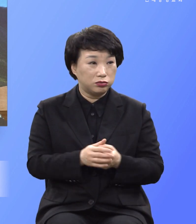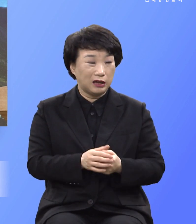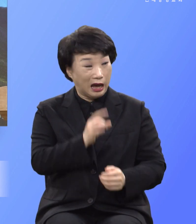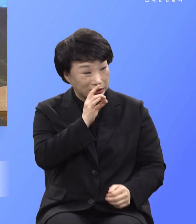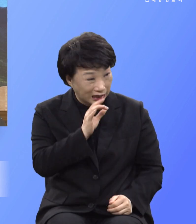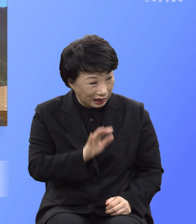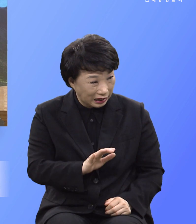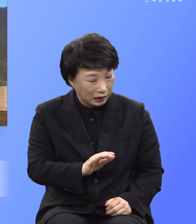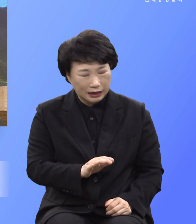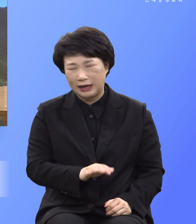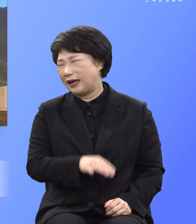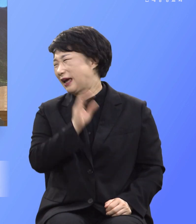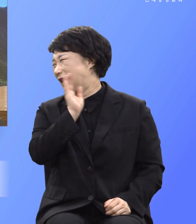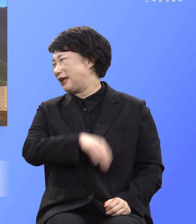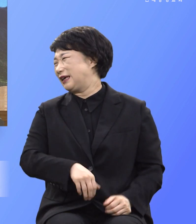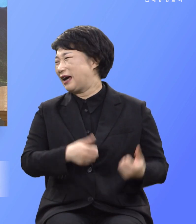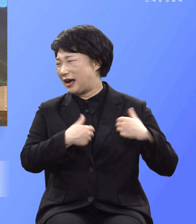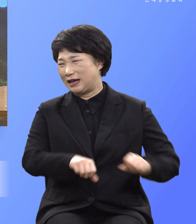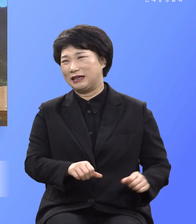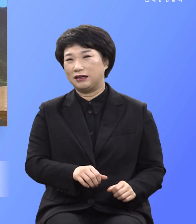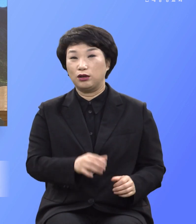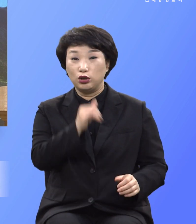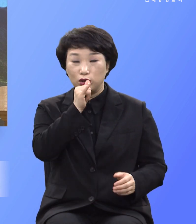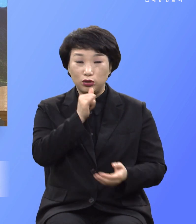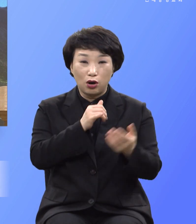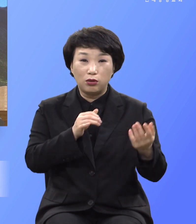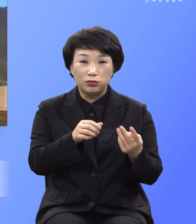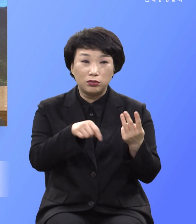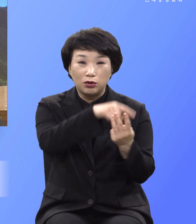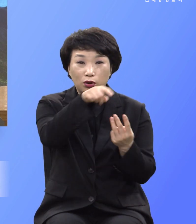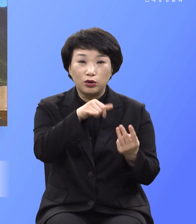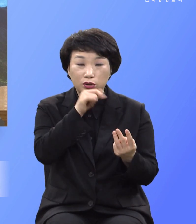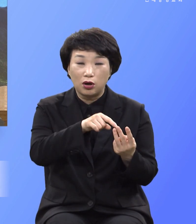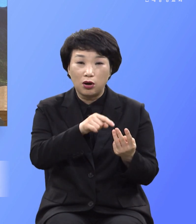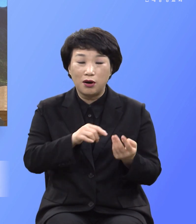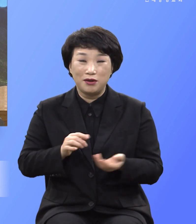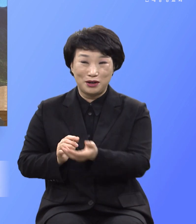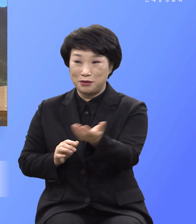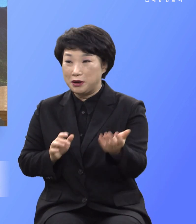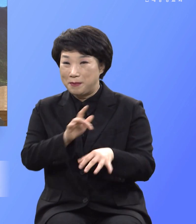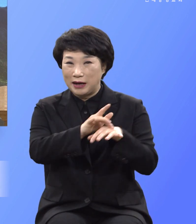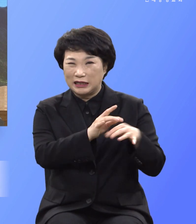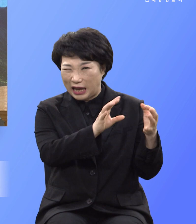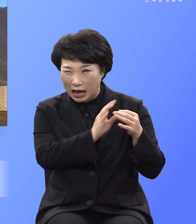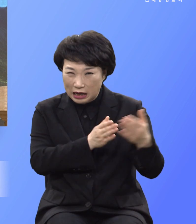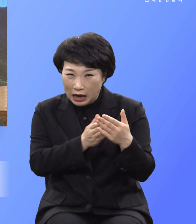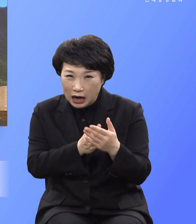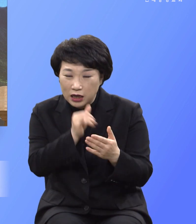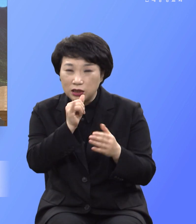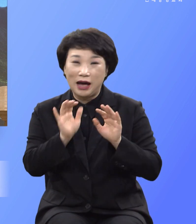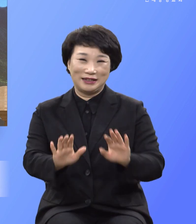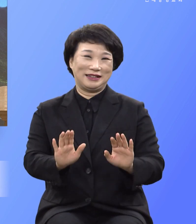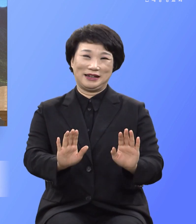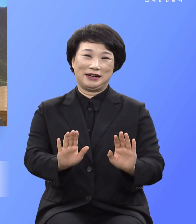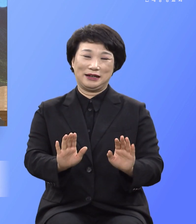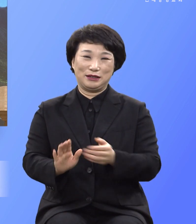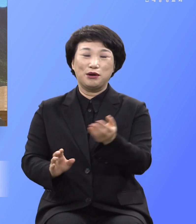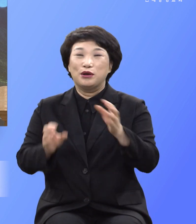안 되는 거라고 그만둡니다 마귀는 끝까지 안 되게 하나 전도는 끝까지 되게 하는